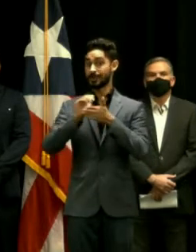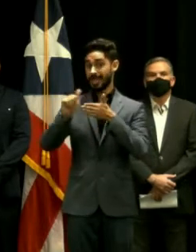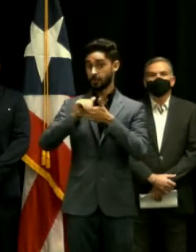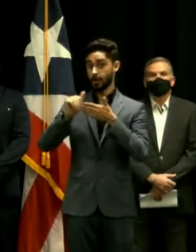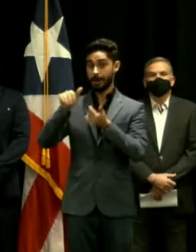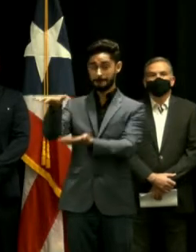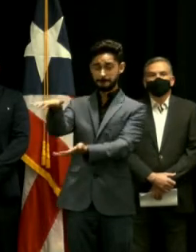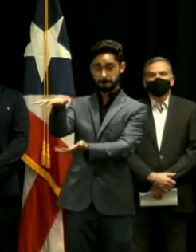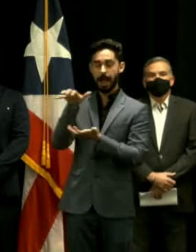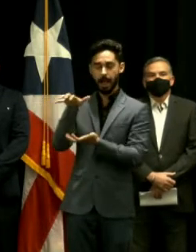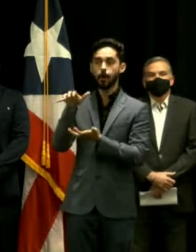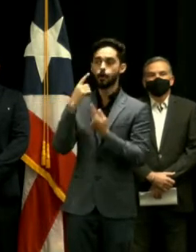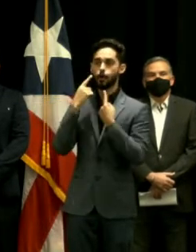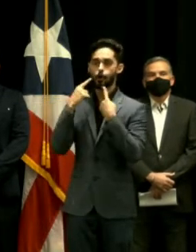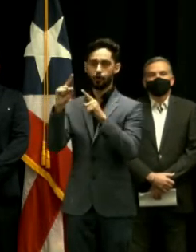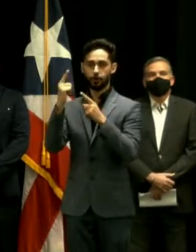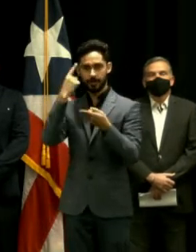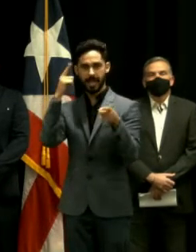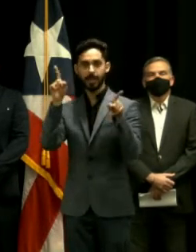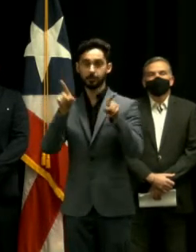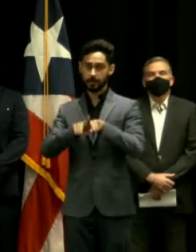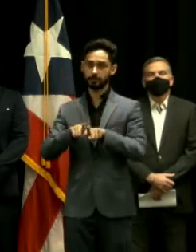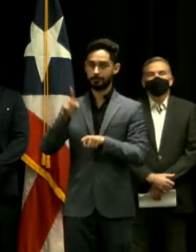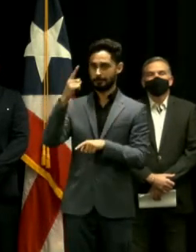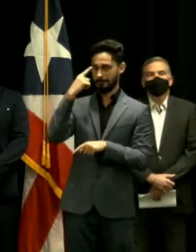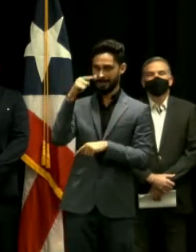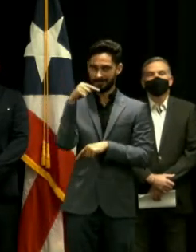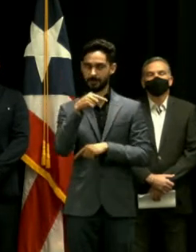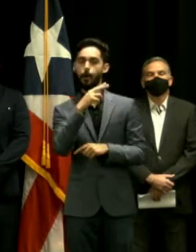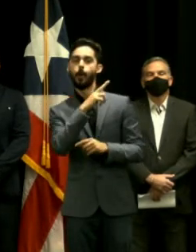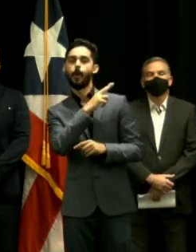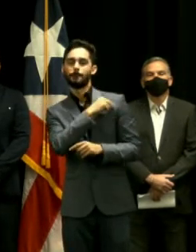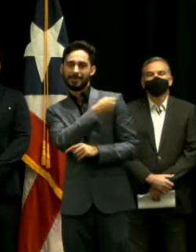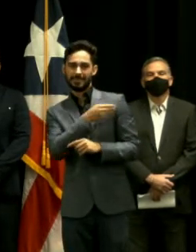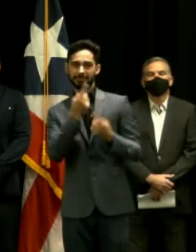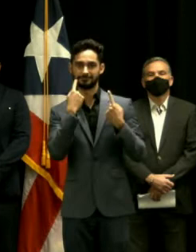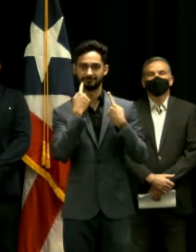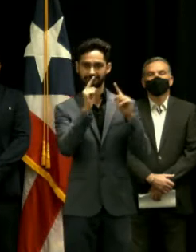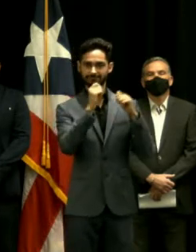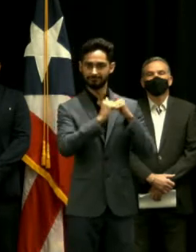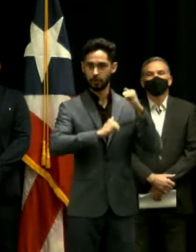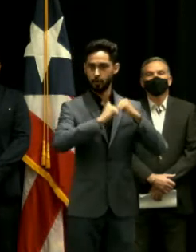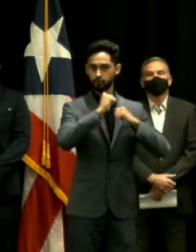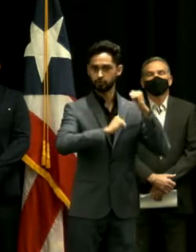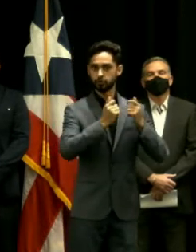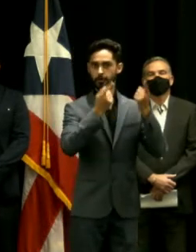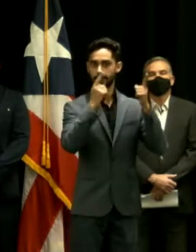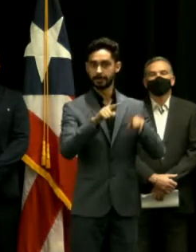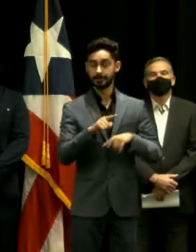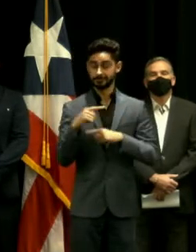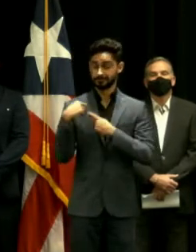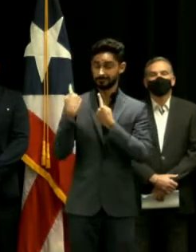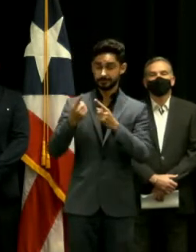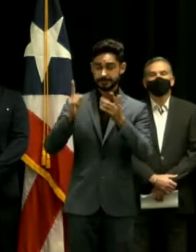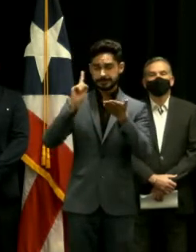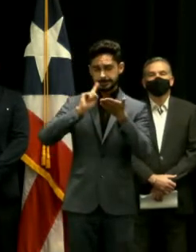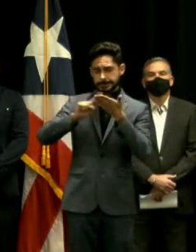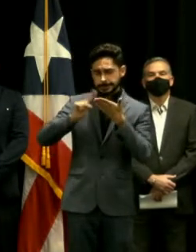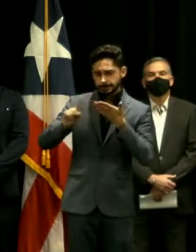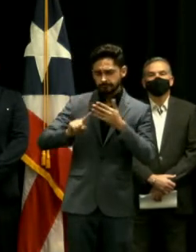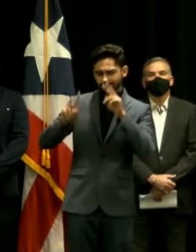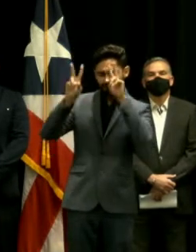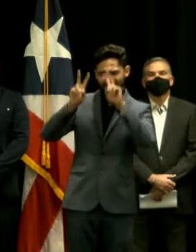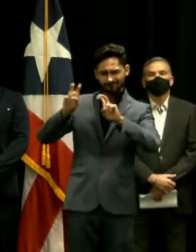facilidad que es tan necesaria. Luego de un análisis profundo de parte